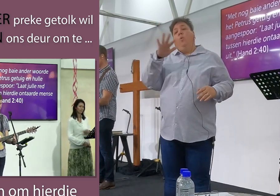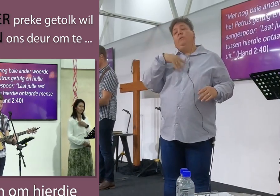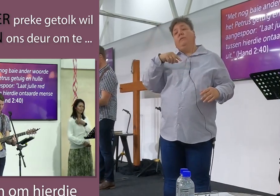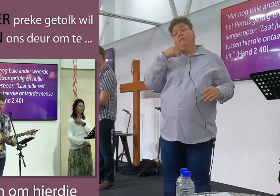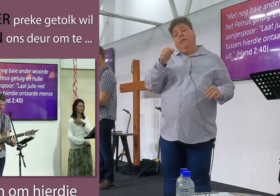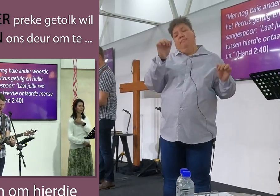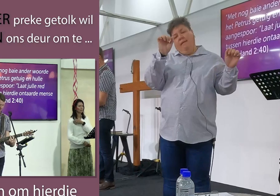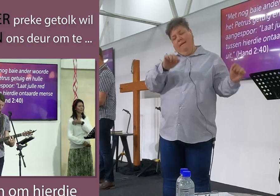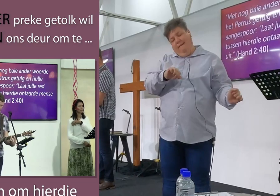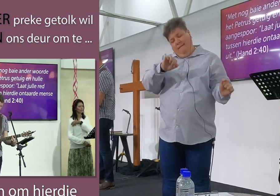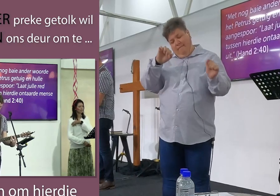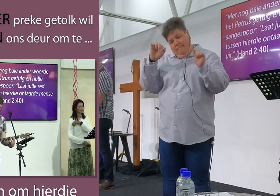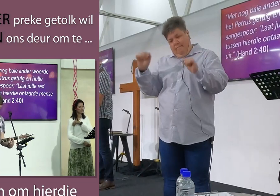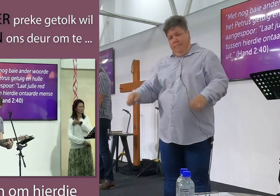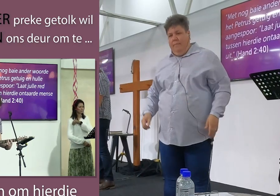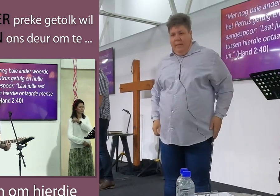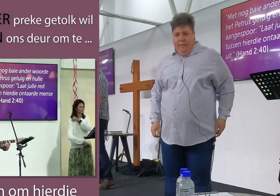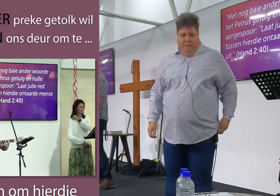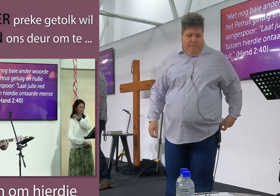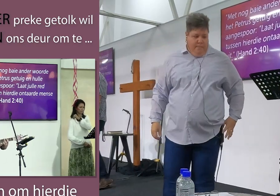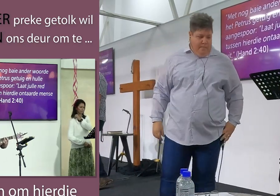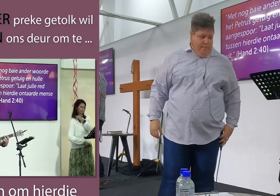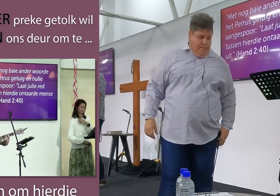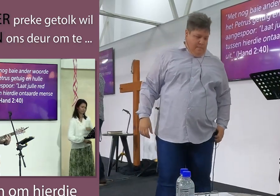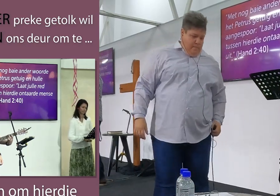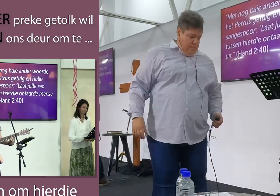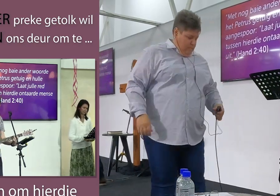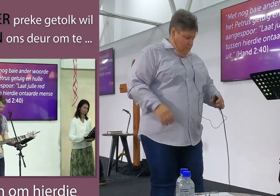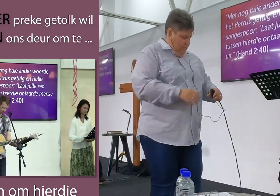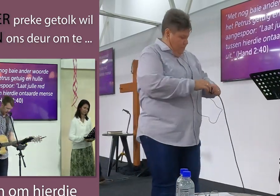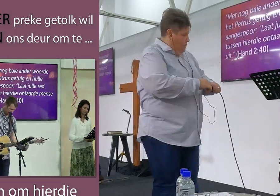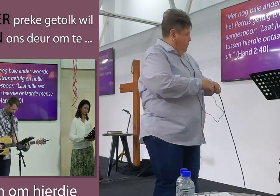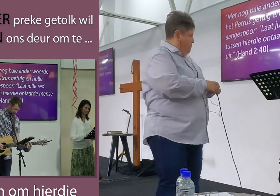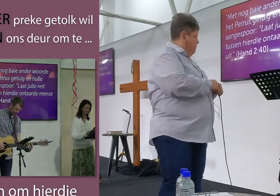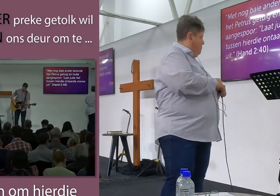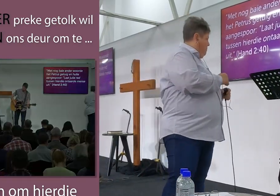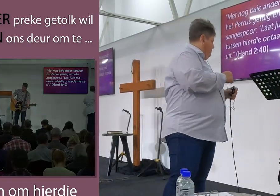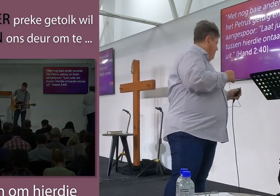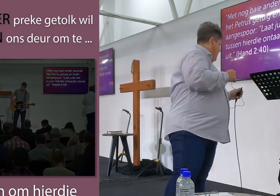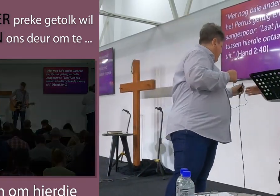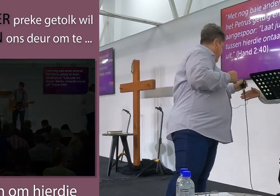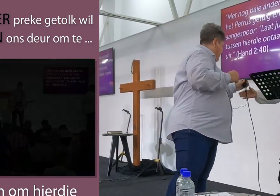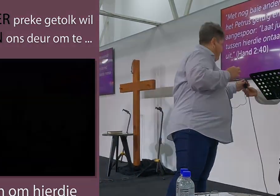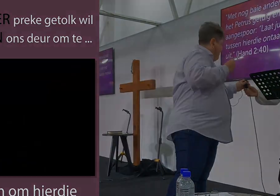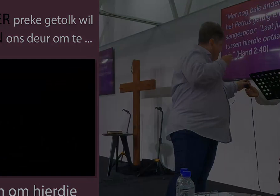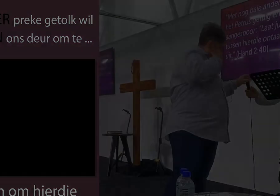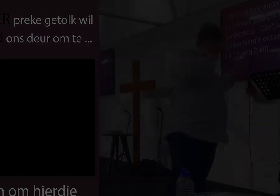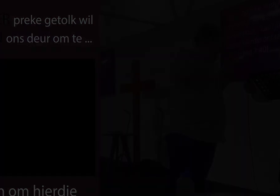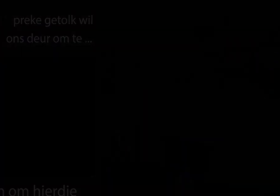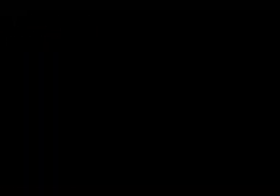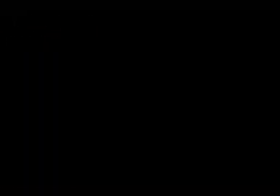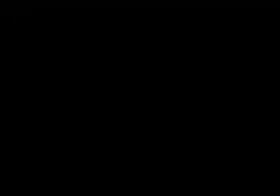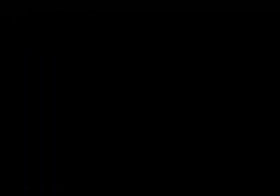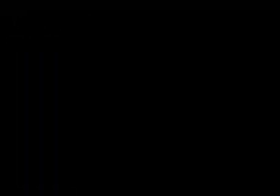kinders van jyre sê Amen Amen Amen Kom ons staan Kom ons staan en sing ons die volgende lied Dankie keer nie